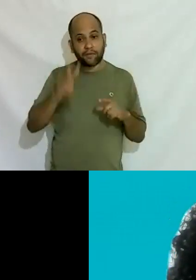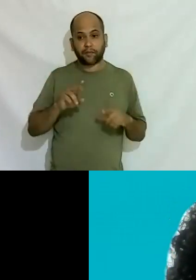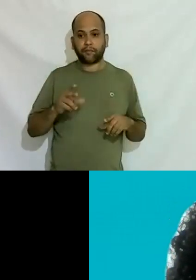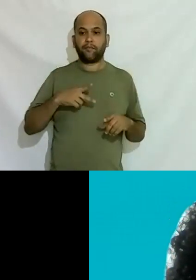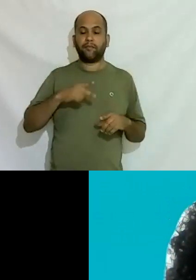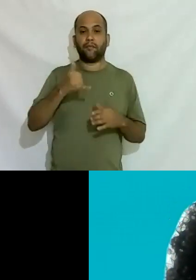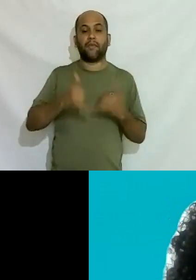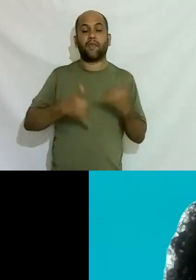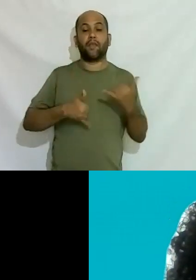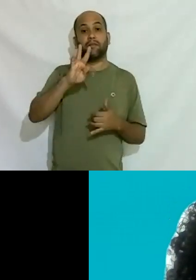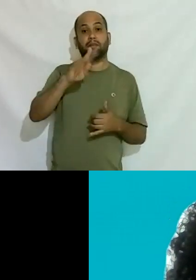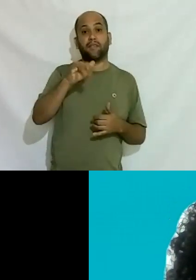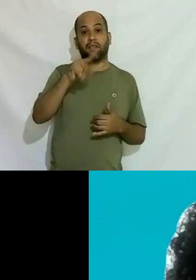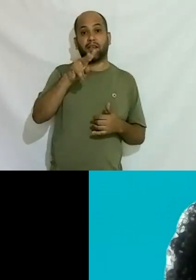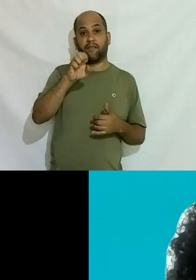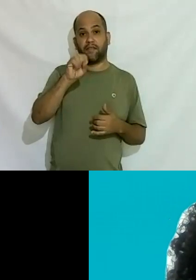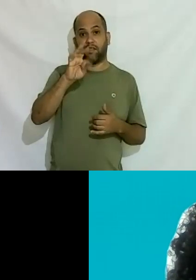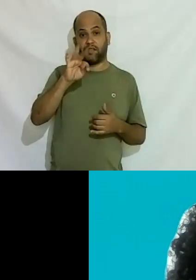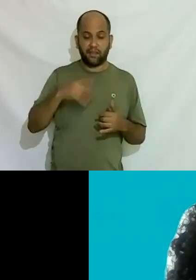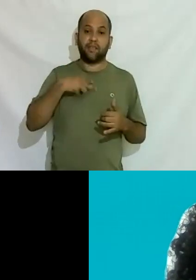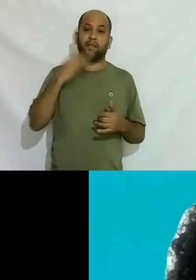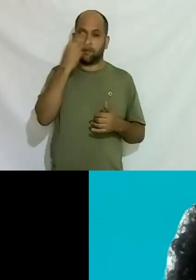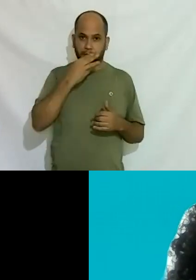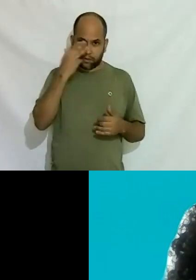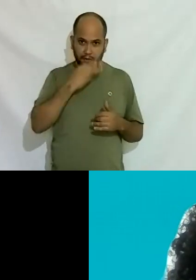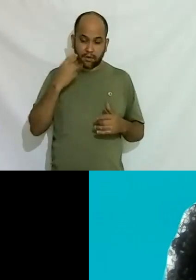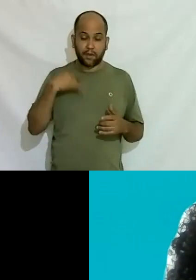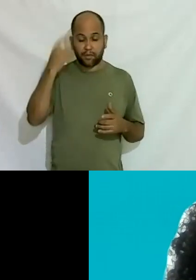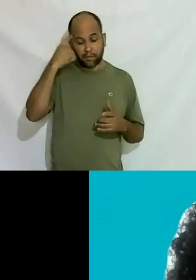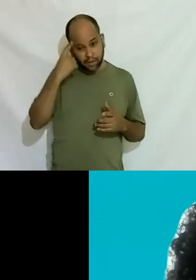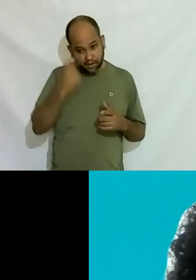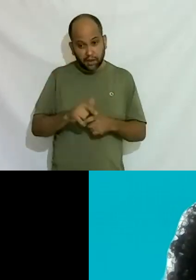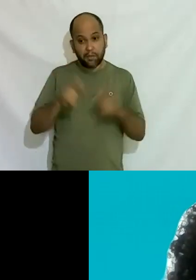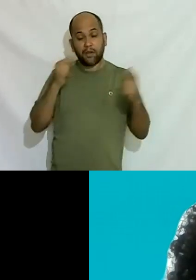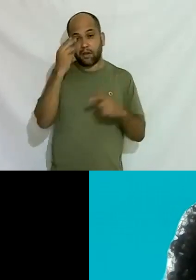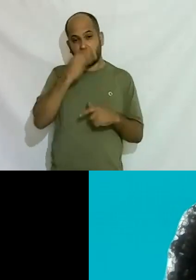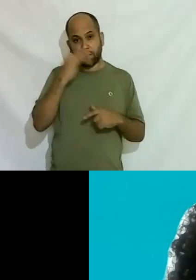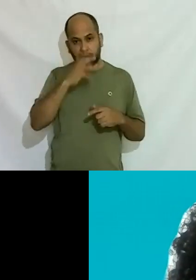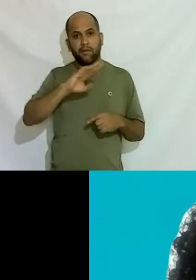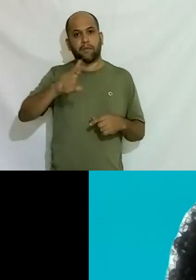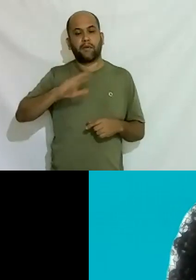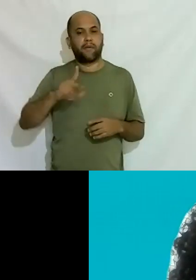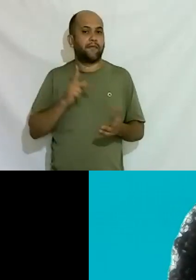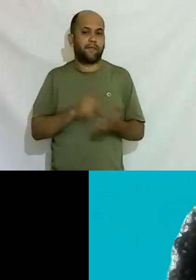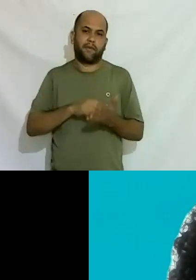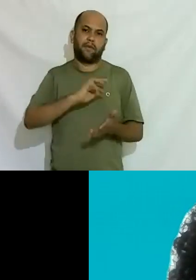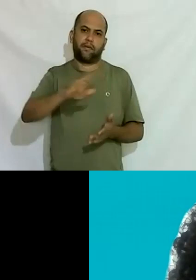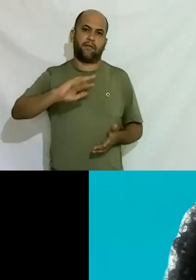gente vê na rua então dá a sensação de que a grande maioria está na Constituição mas não é verdade